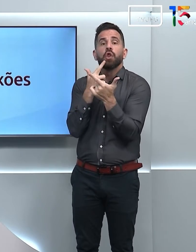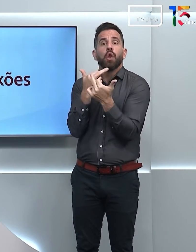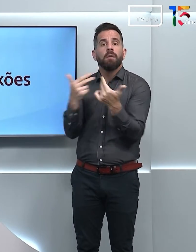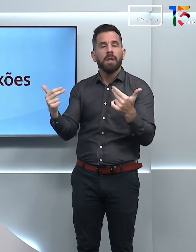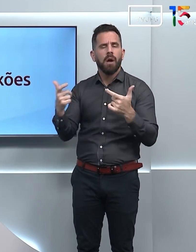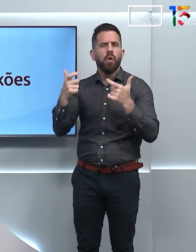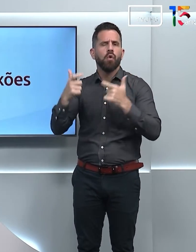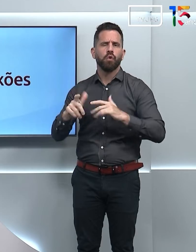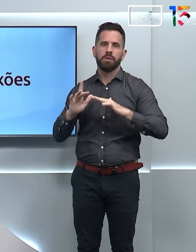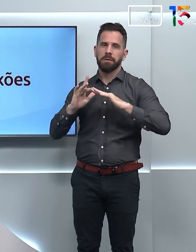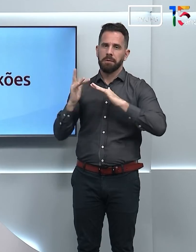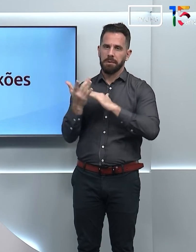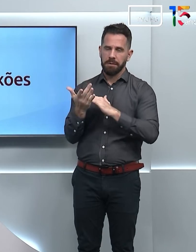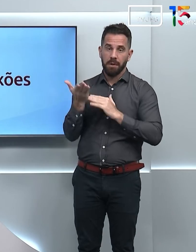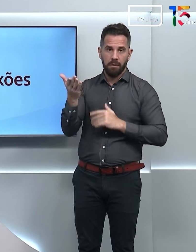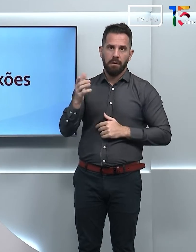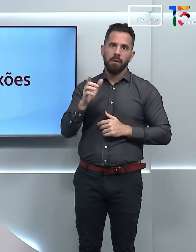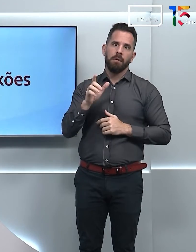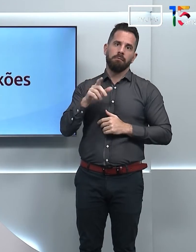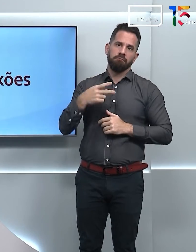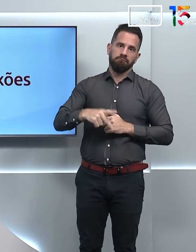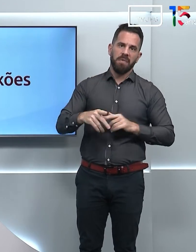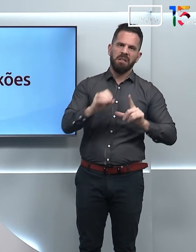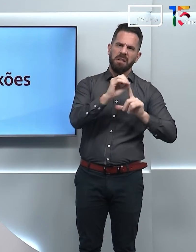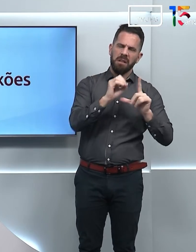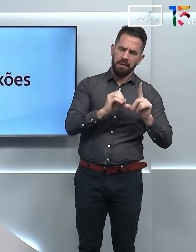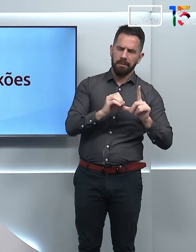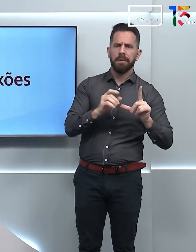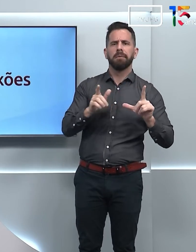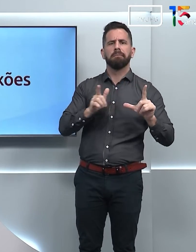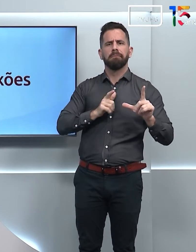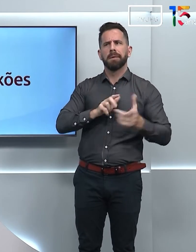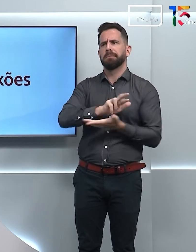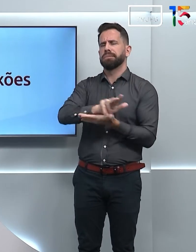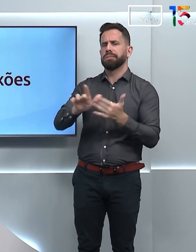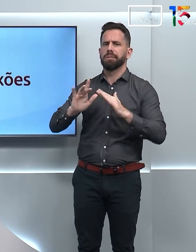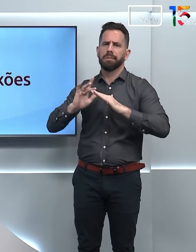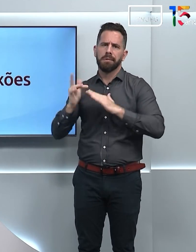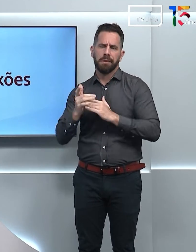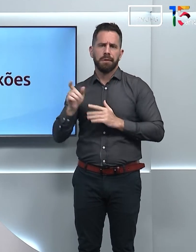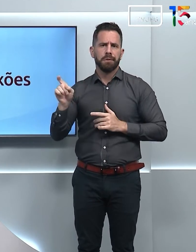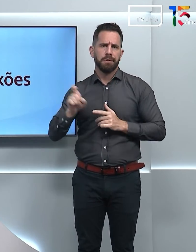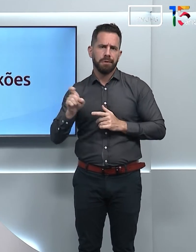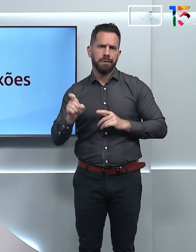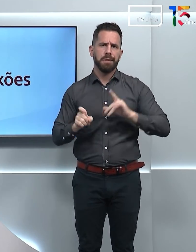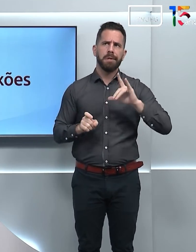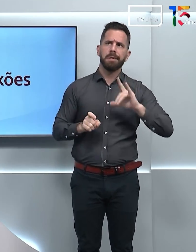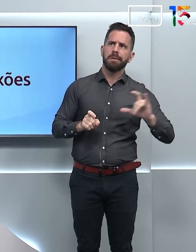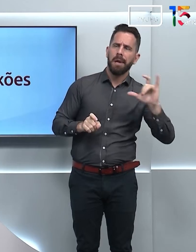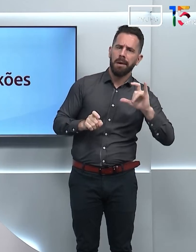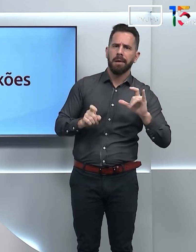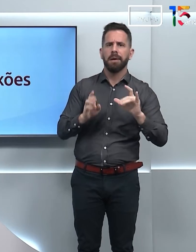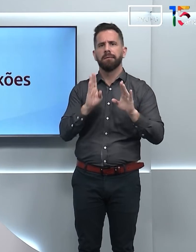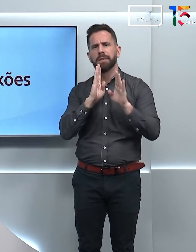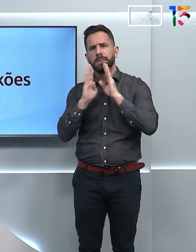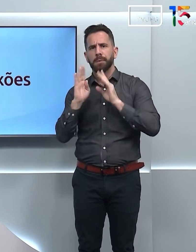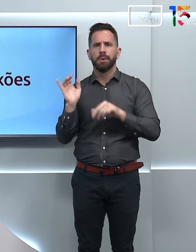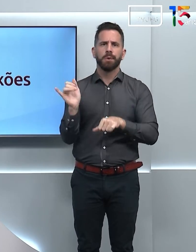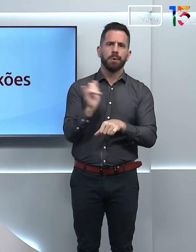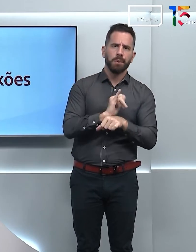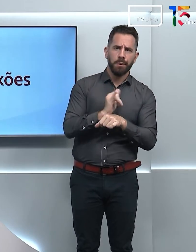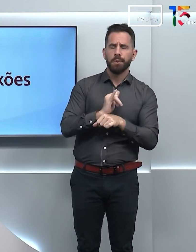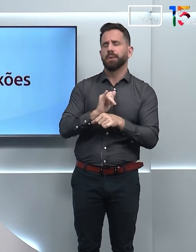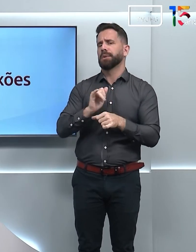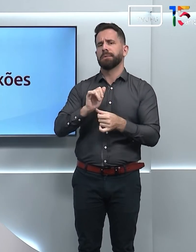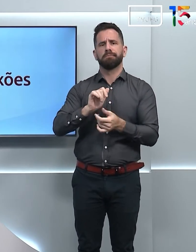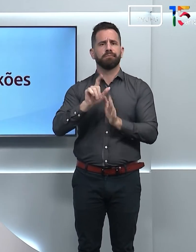redes sociais. A TVUFG tem perfis no X, no Instagram, no Facebook, no YouTube, no TikTok. Esses canais de